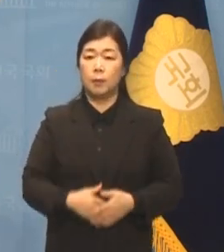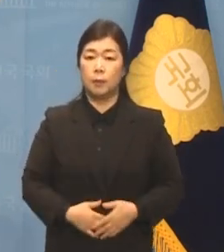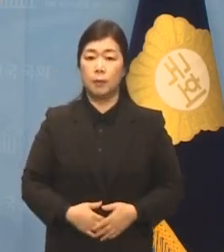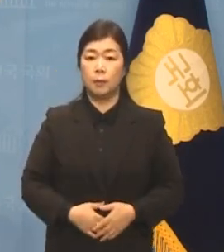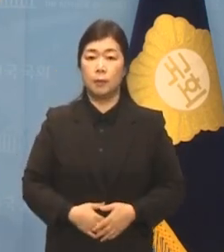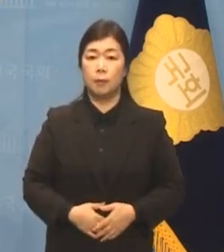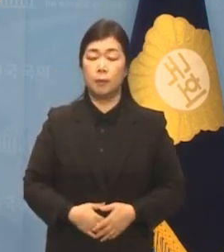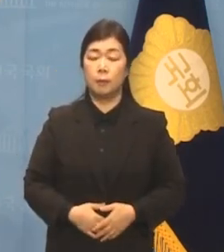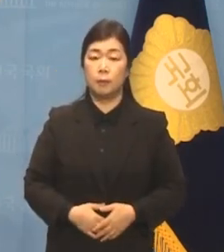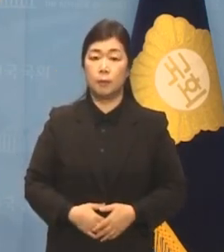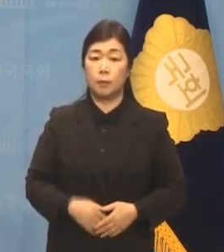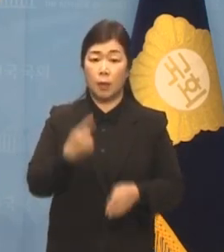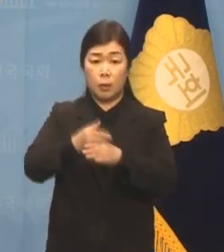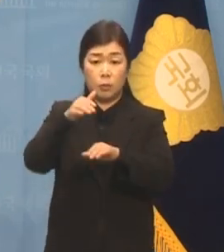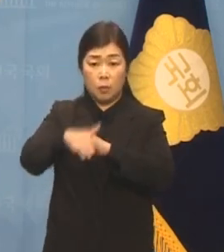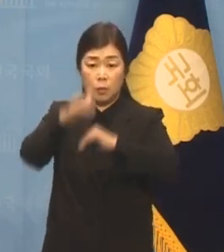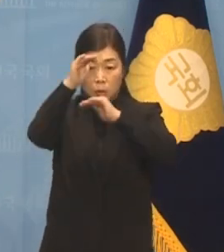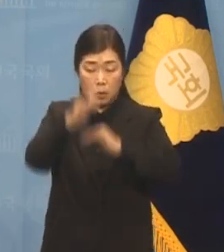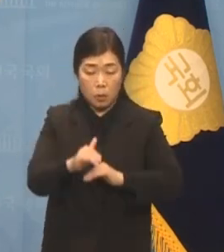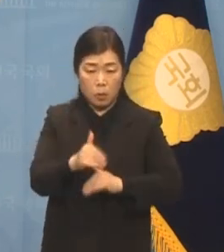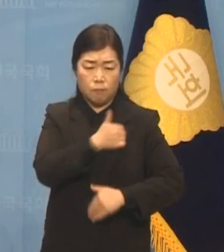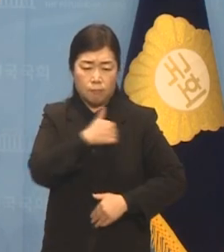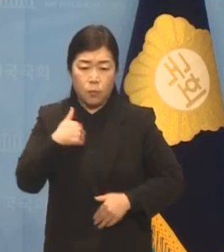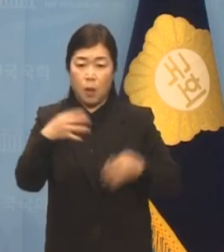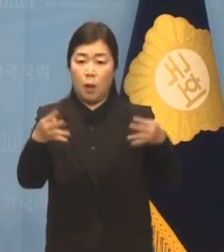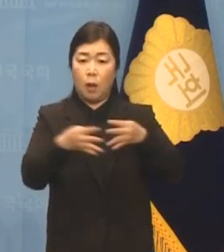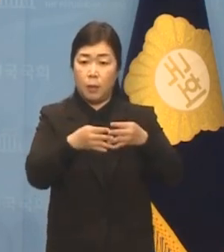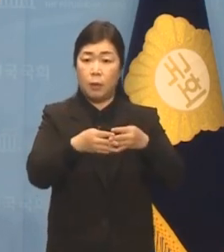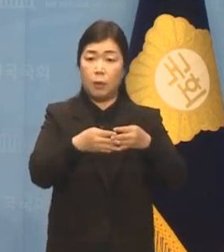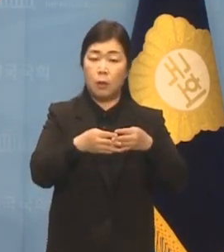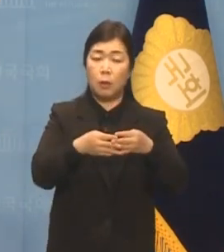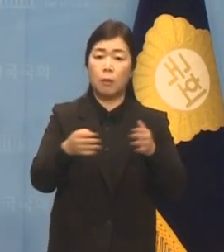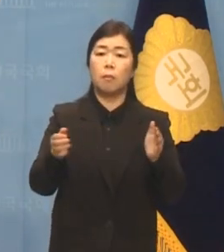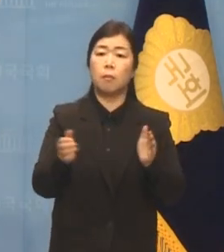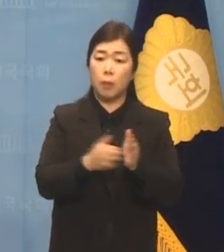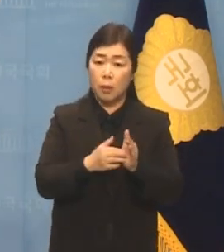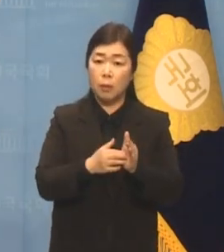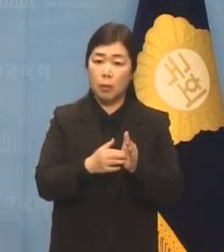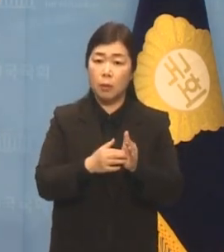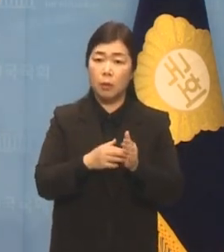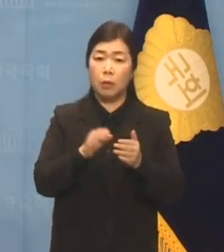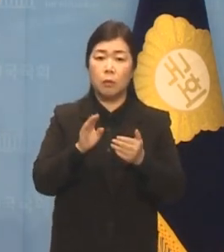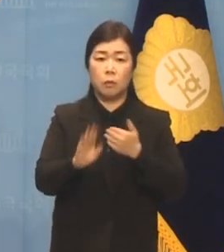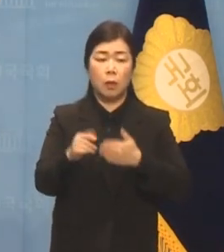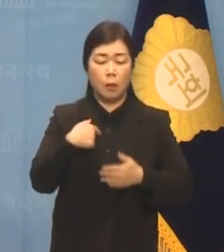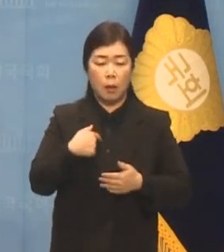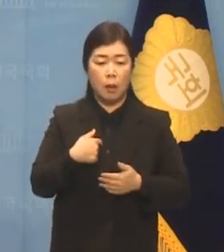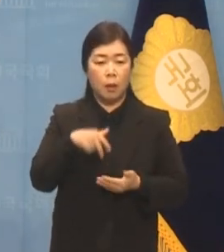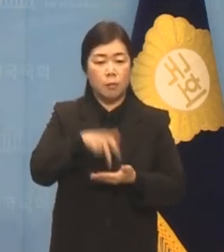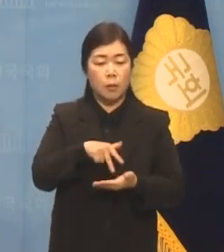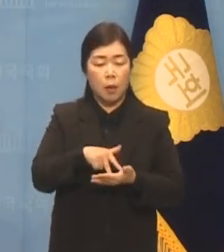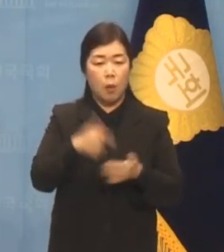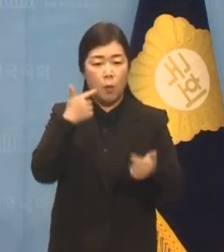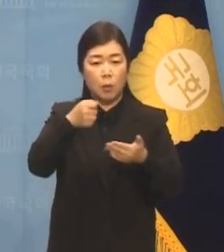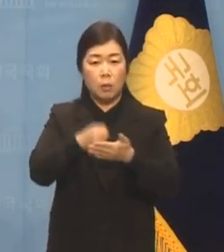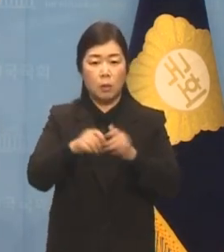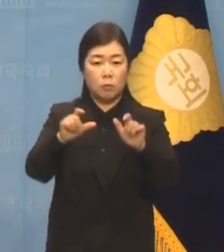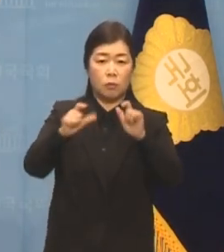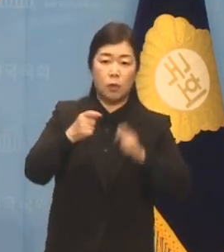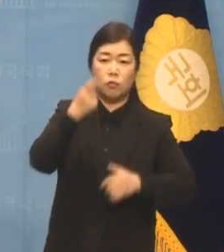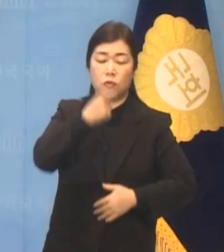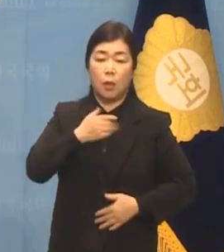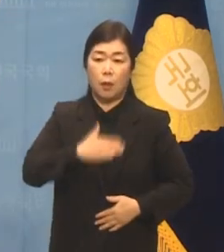민주적인 절차와 충분한 합의를 통해 제 거치가 결정될 것으로 기대했었지만 민주적인 절차는